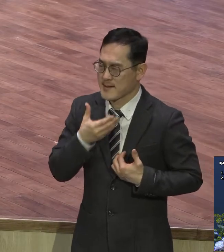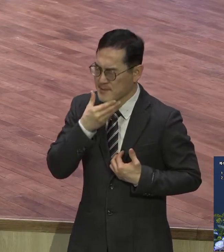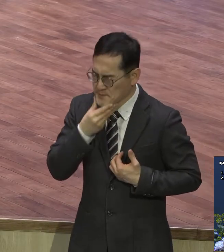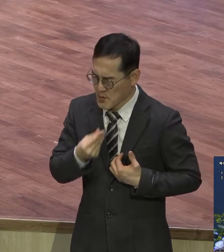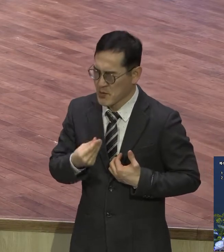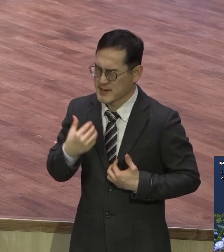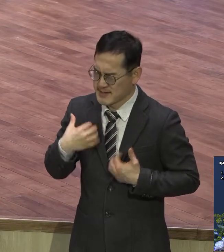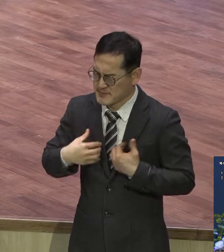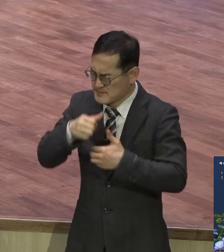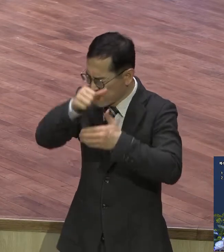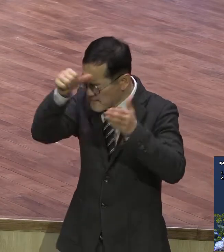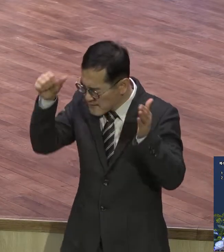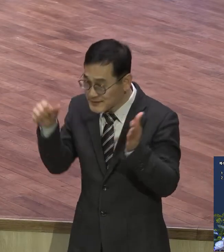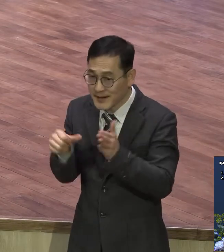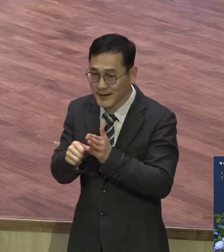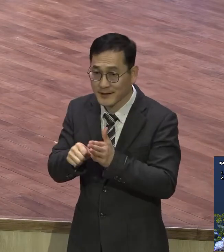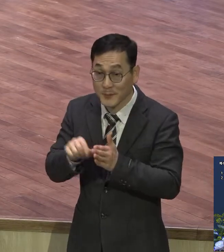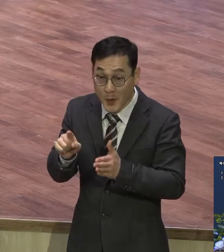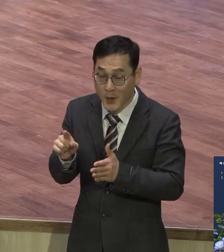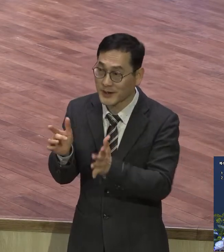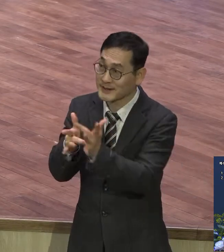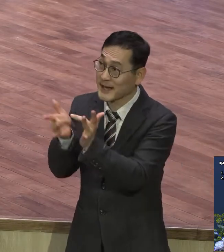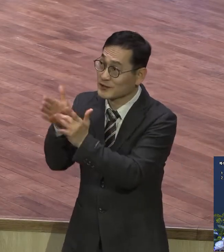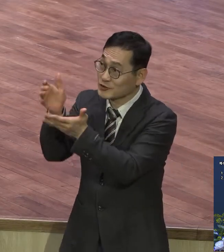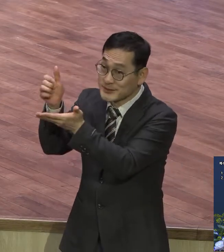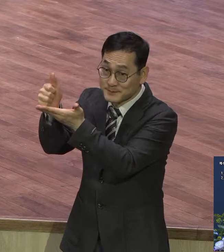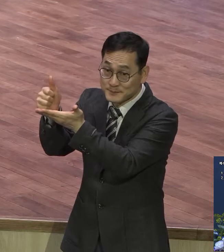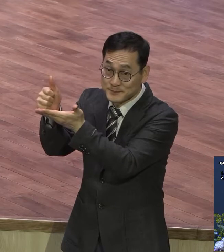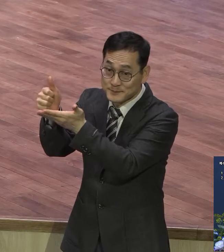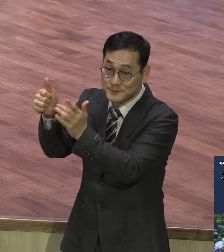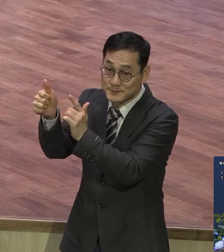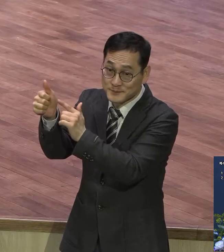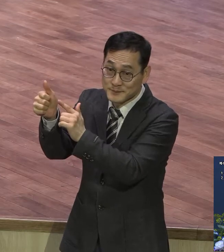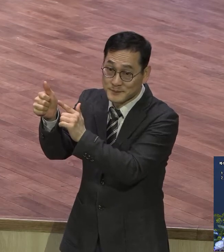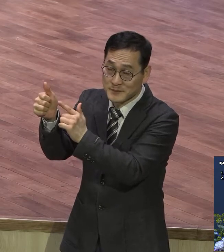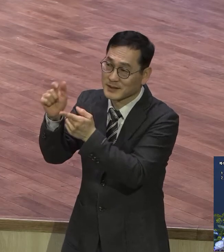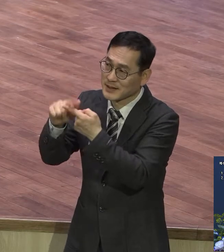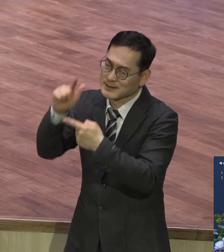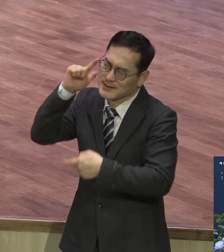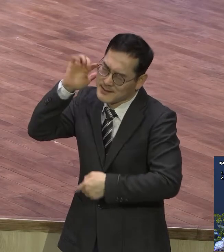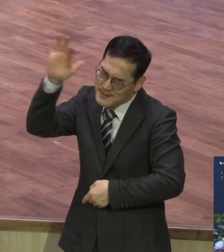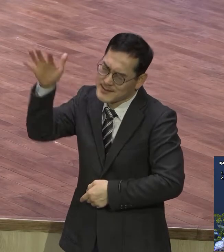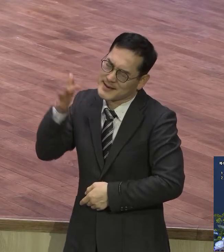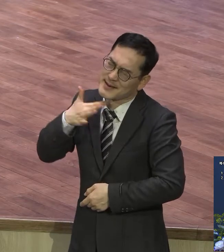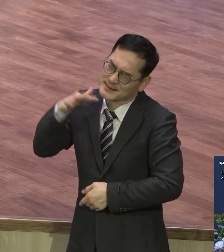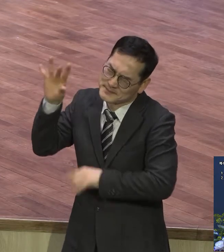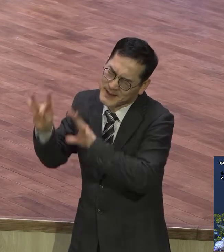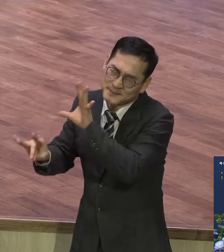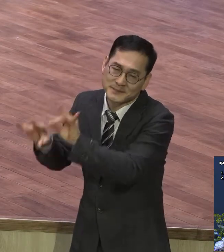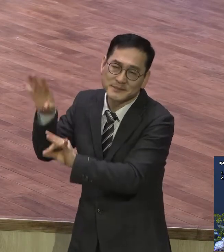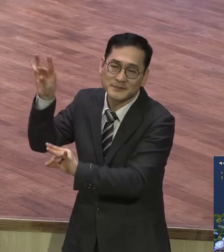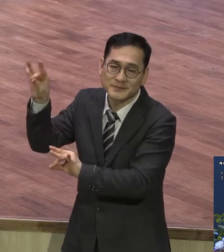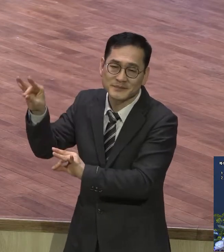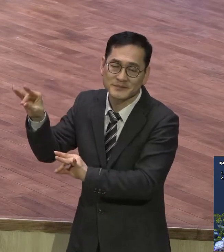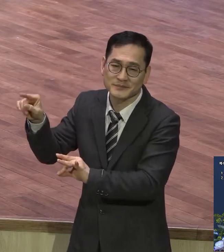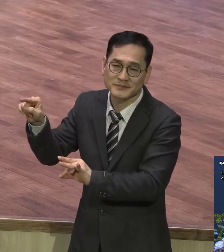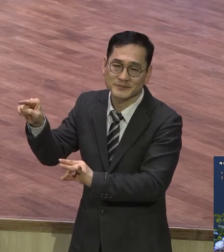예수 그리스도에 대한 줄임과 목마름이에요 예수 그리스도의 그